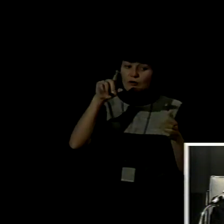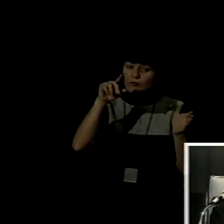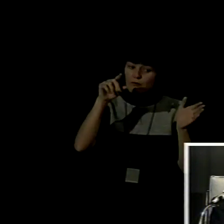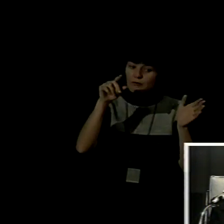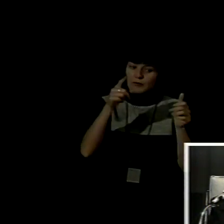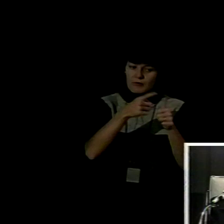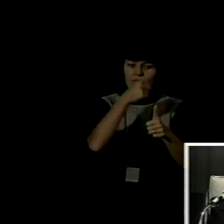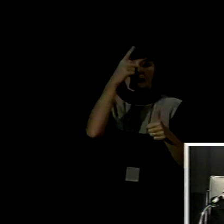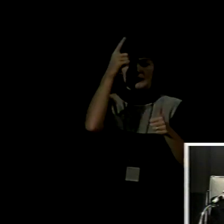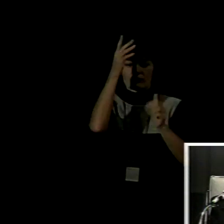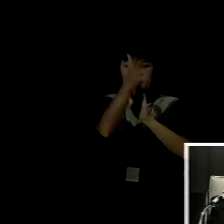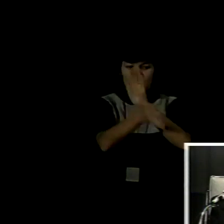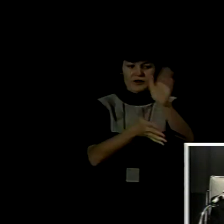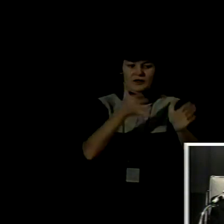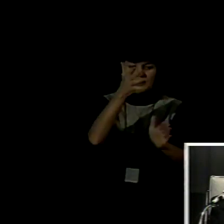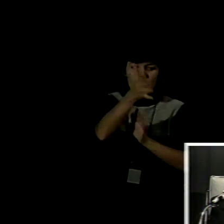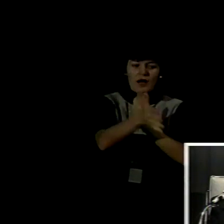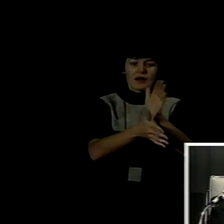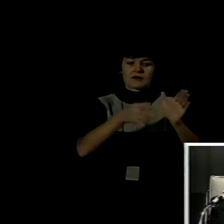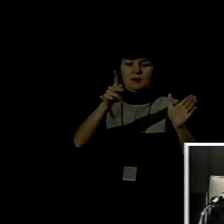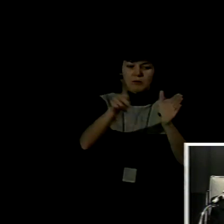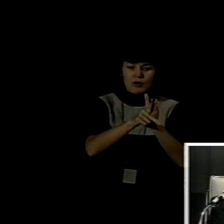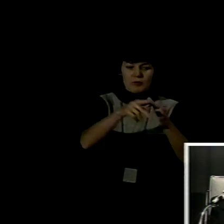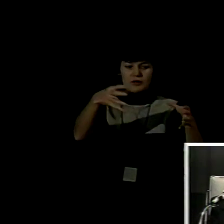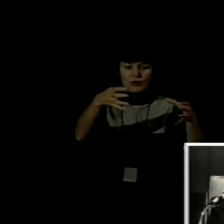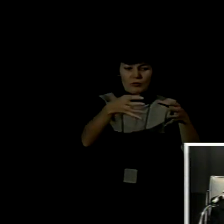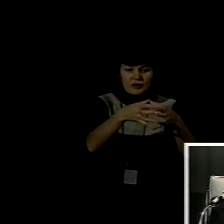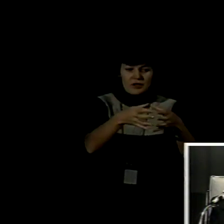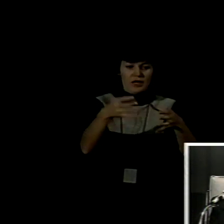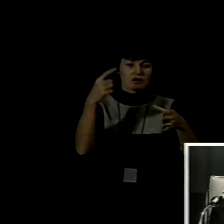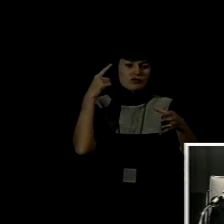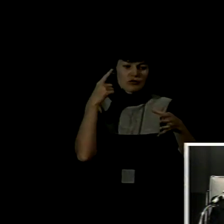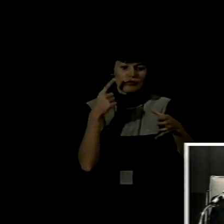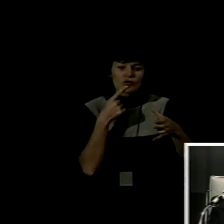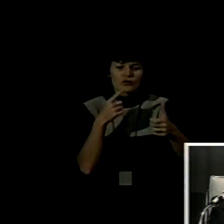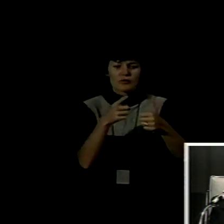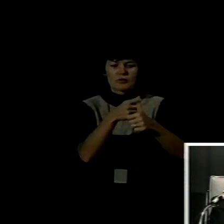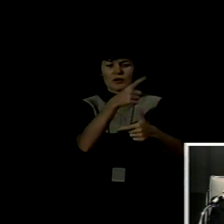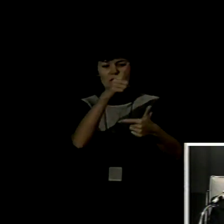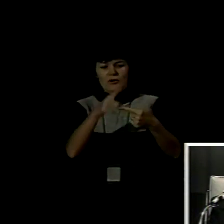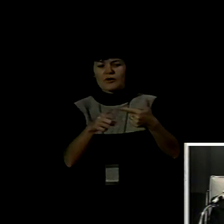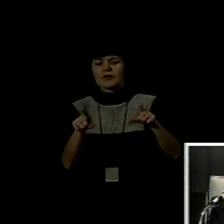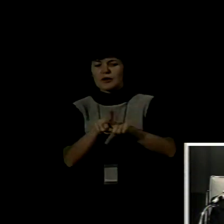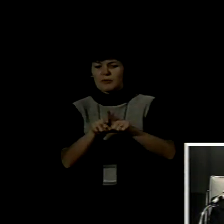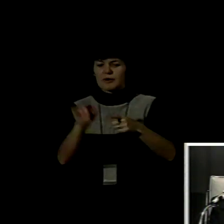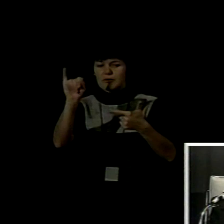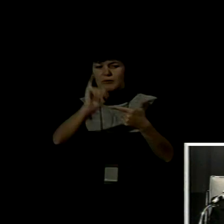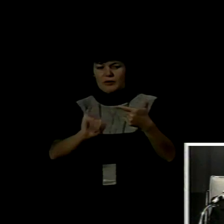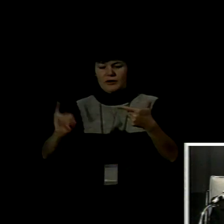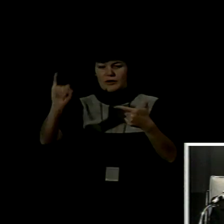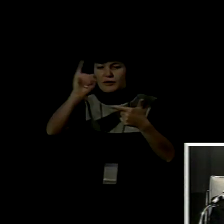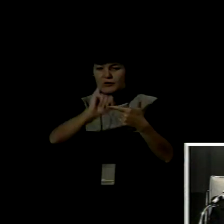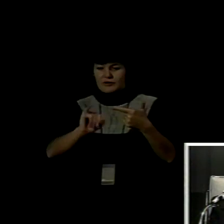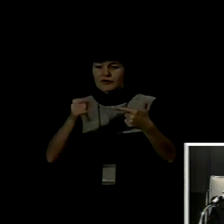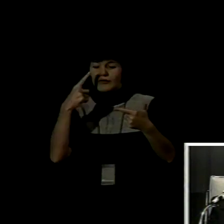sino también es importante abordar otros aspectos tales como el planeamiento y el